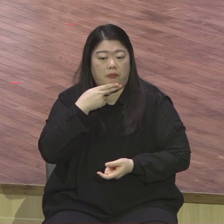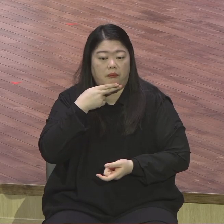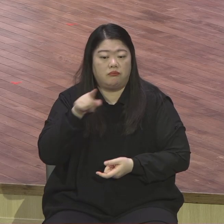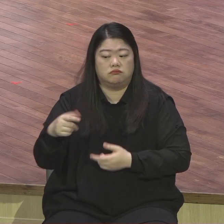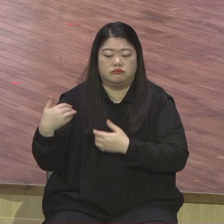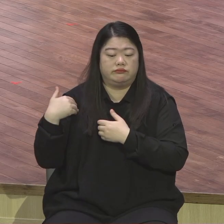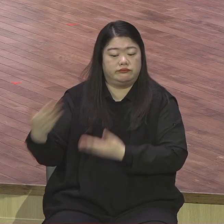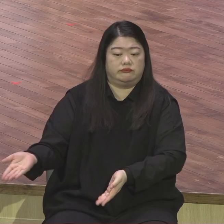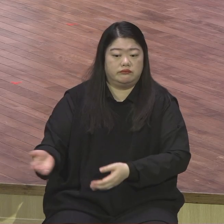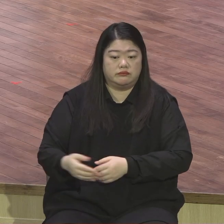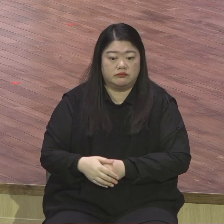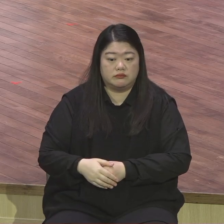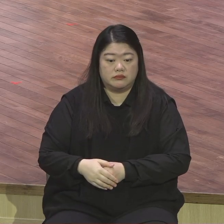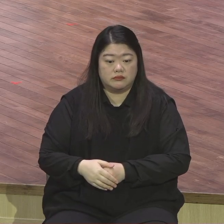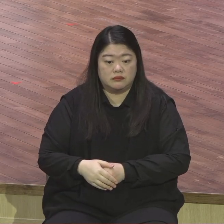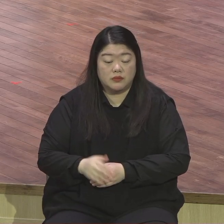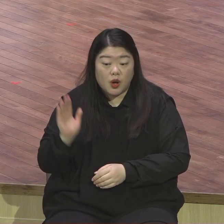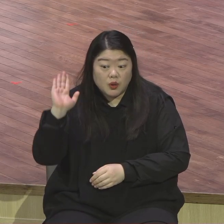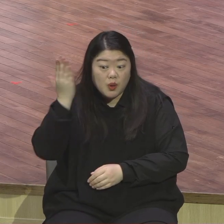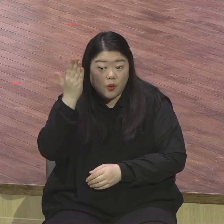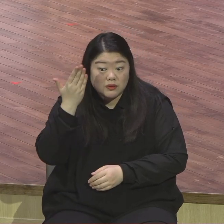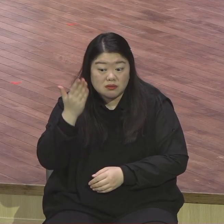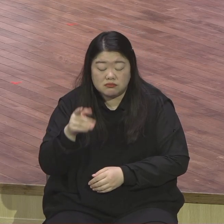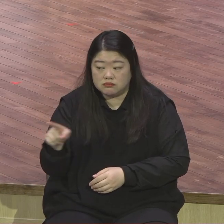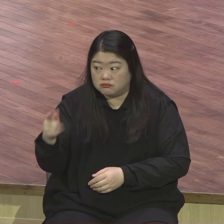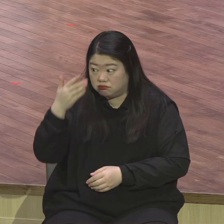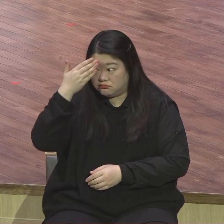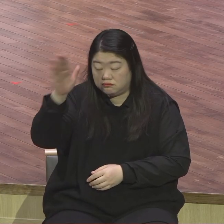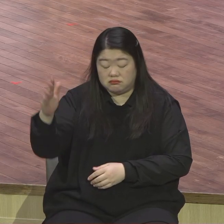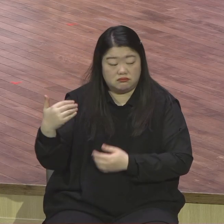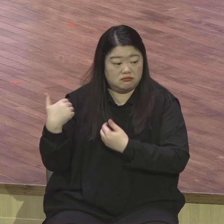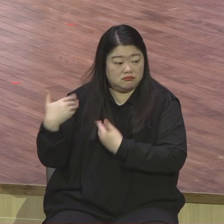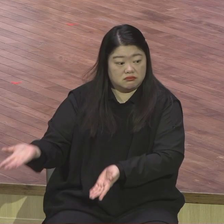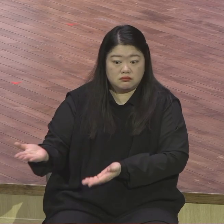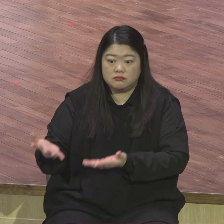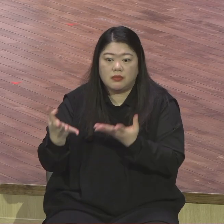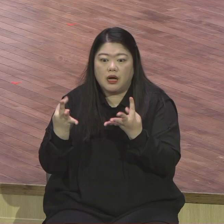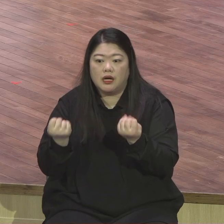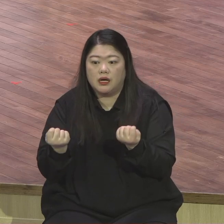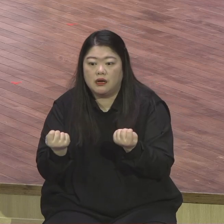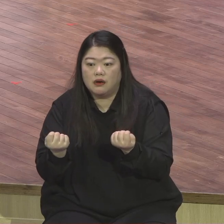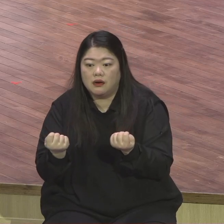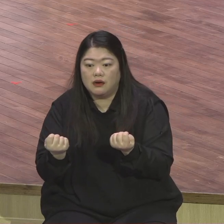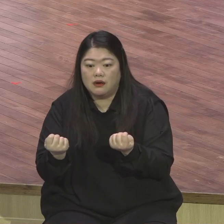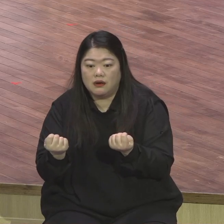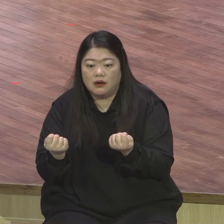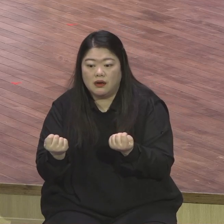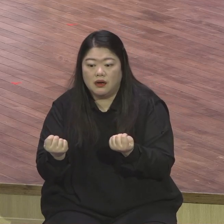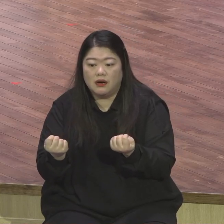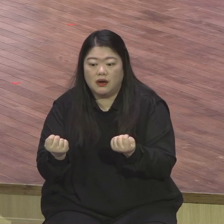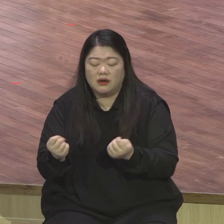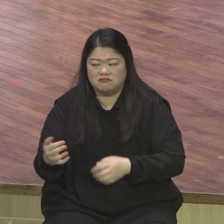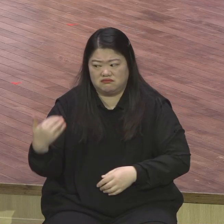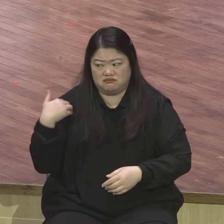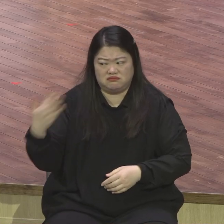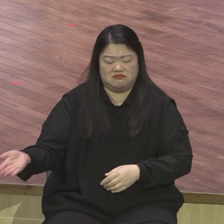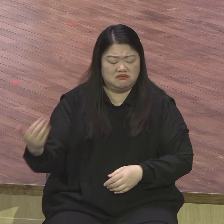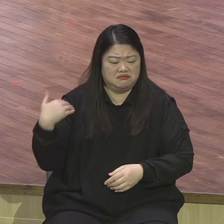무관심 시대에요 무관심 시대 이 무관심이 나은 것이 질병 시대 정신병